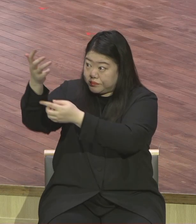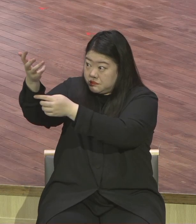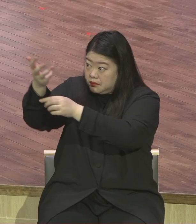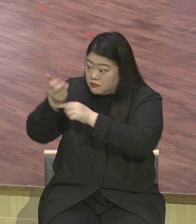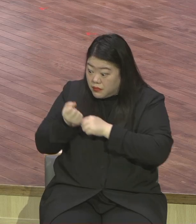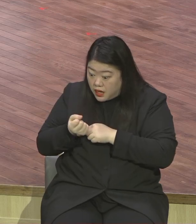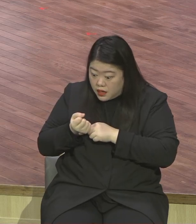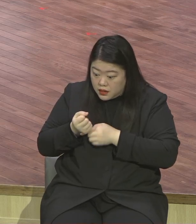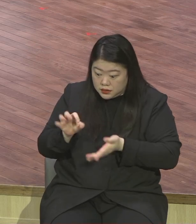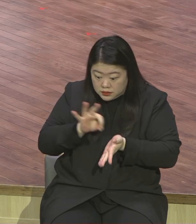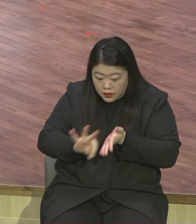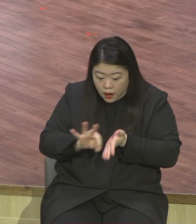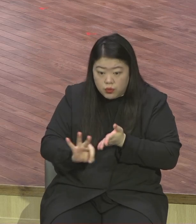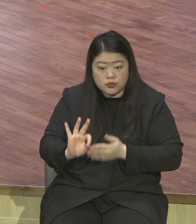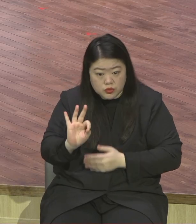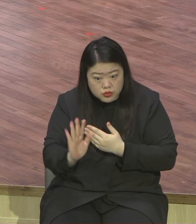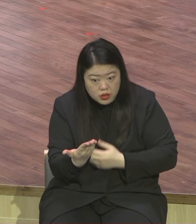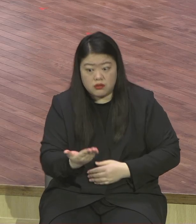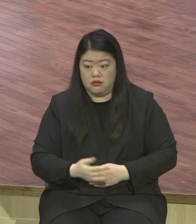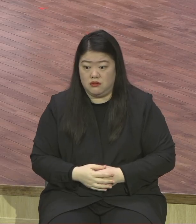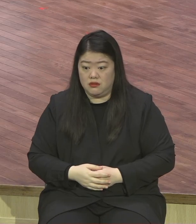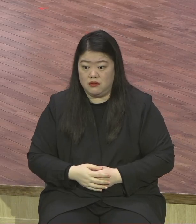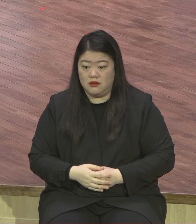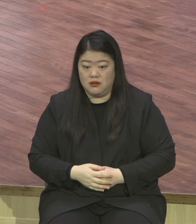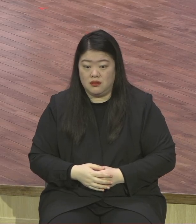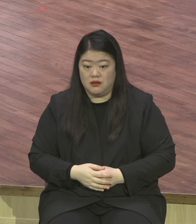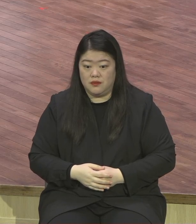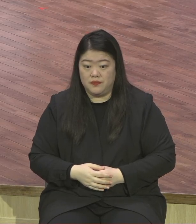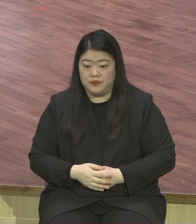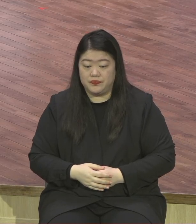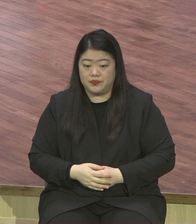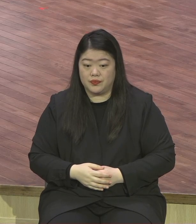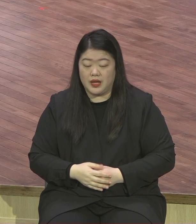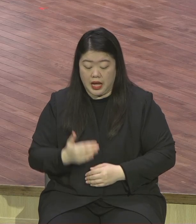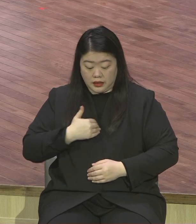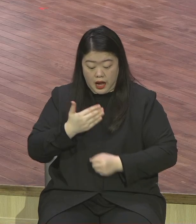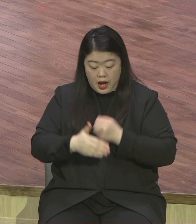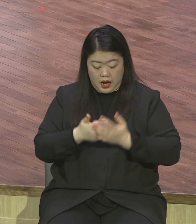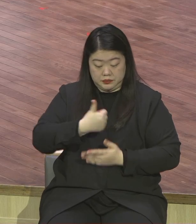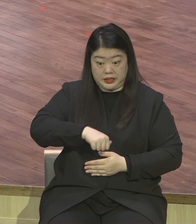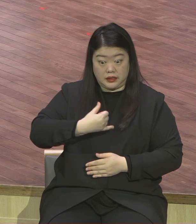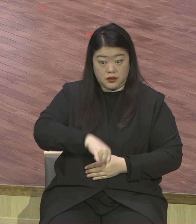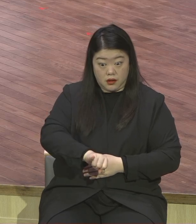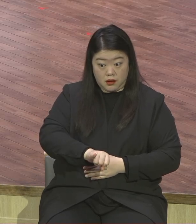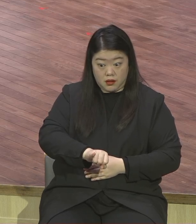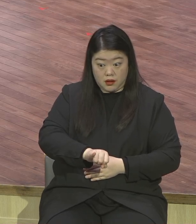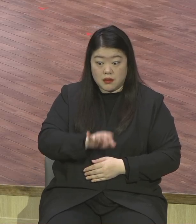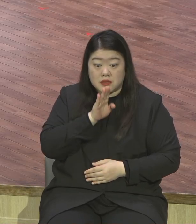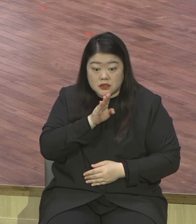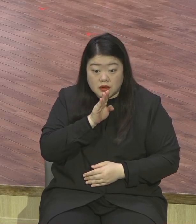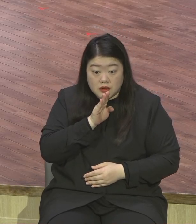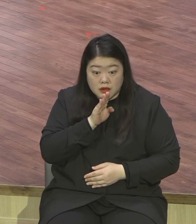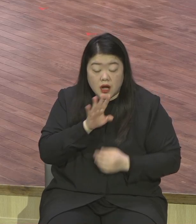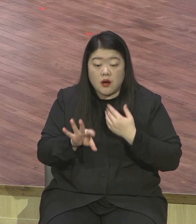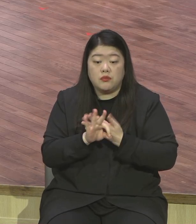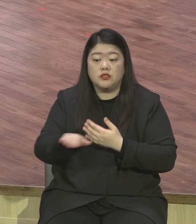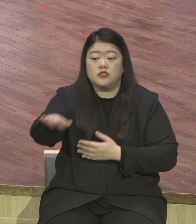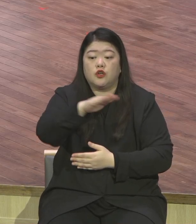구원받은 하나님의 자녀들은 하나님 보좌 우편에 가게 되어있으니 우리 주소는 하나님의 나라라니까요. 이걸